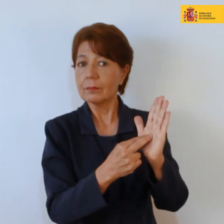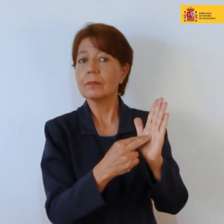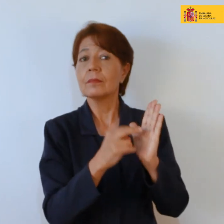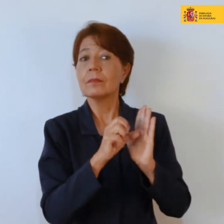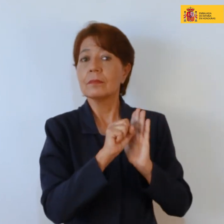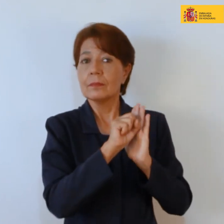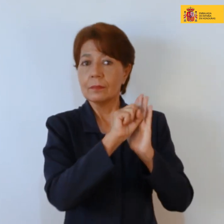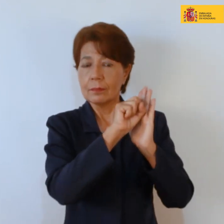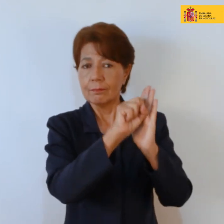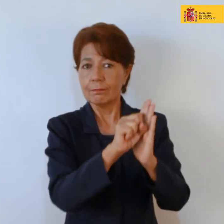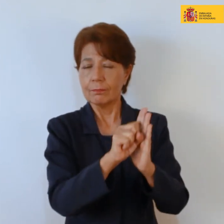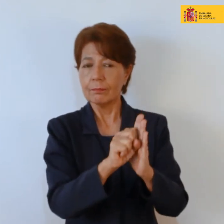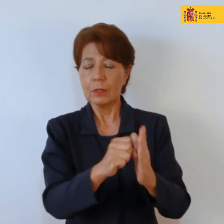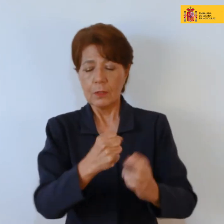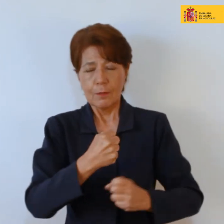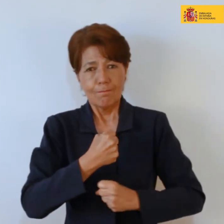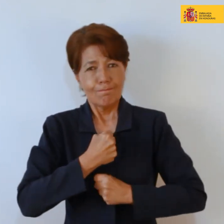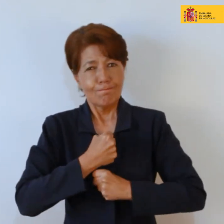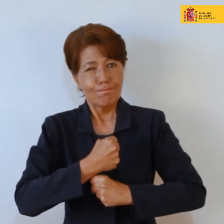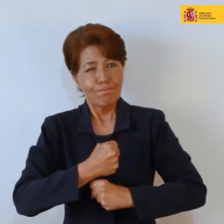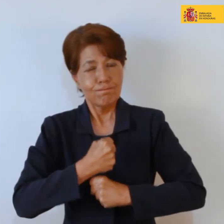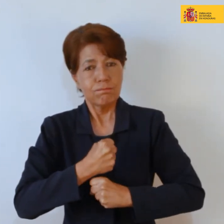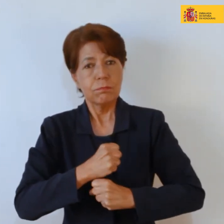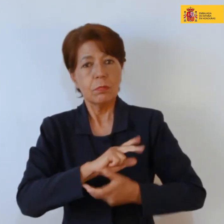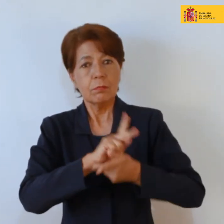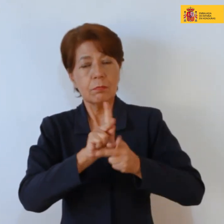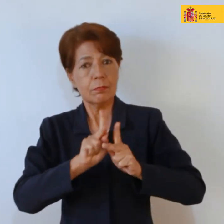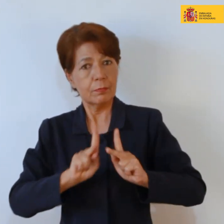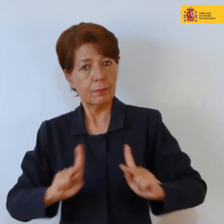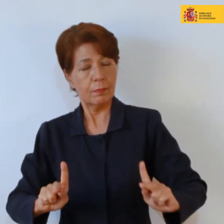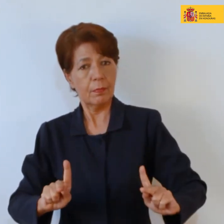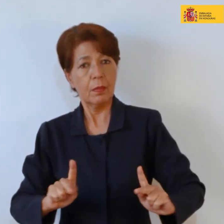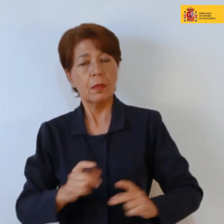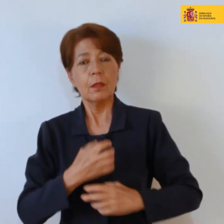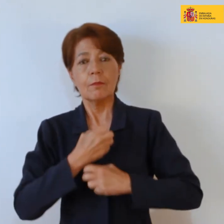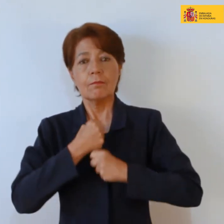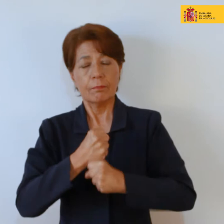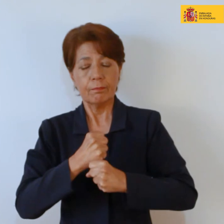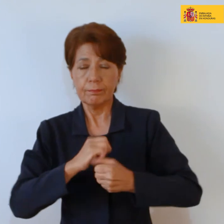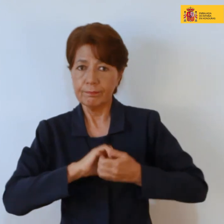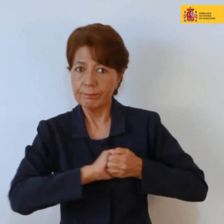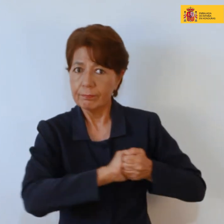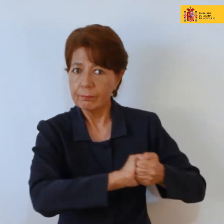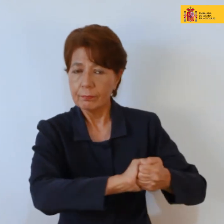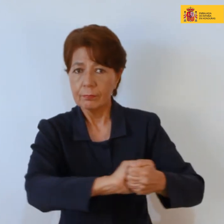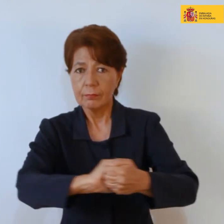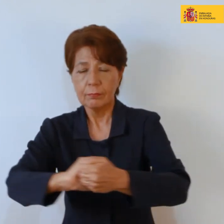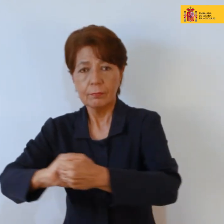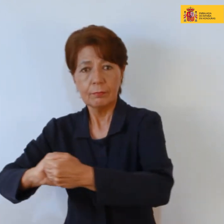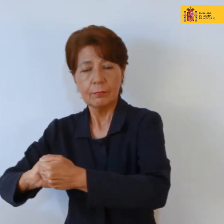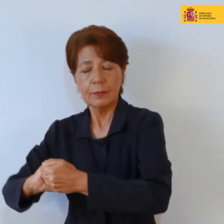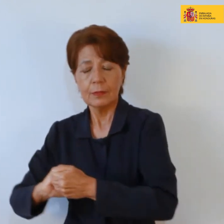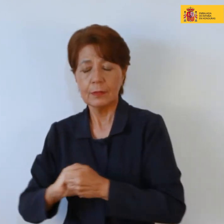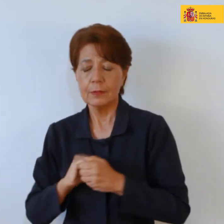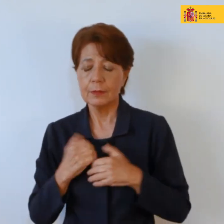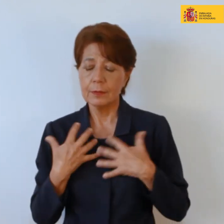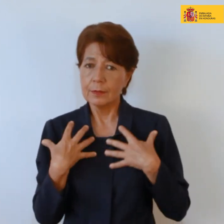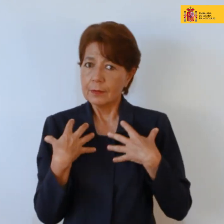de lucha pacífica, de resistencia y de hermanamiento, de resiliencia no violenta.